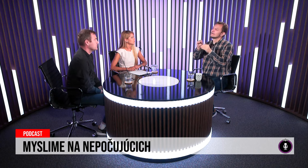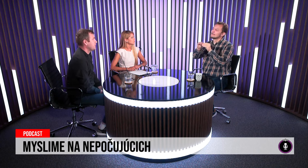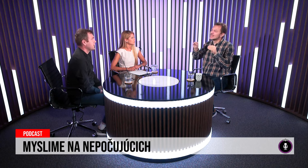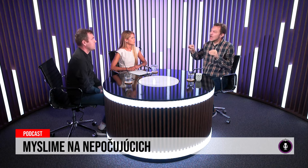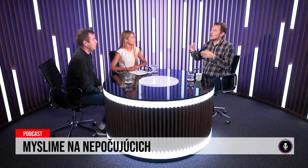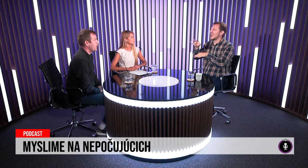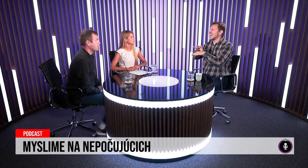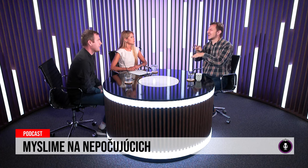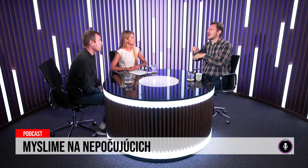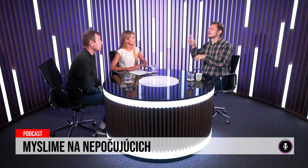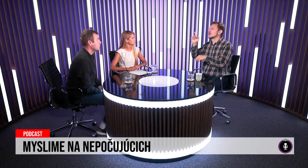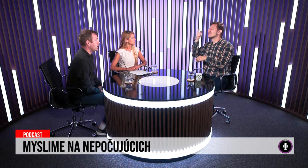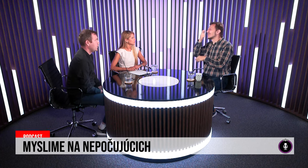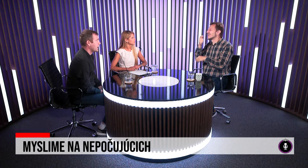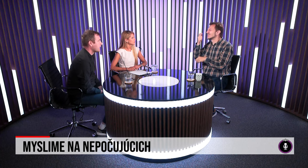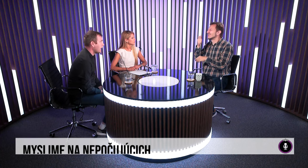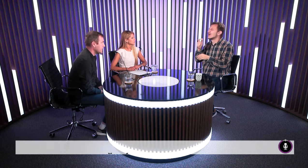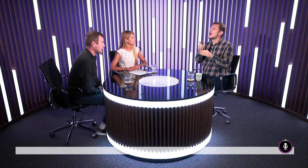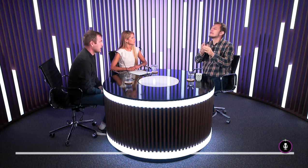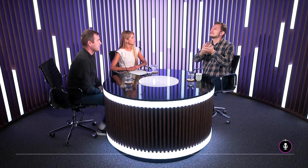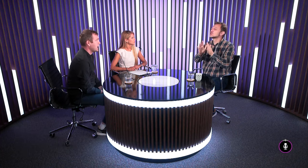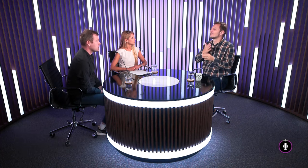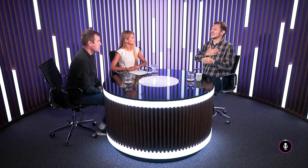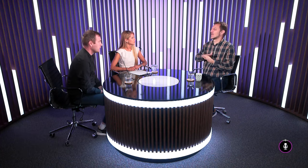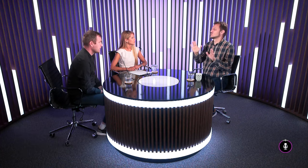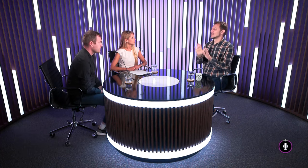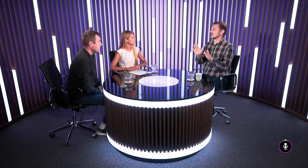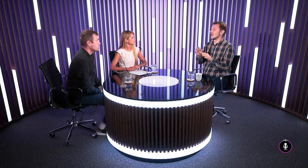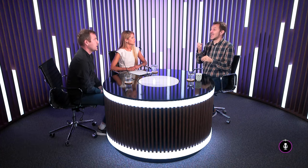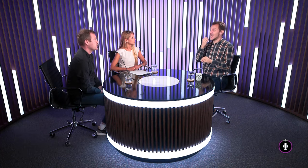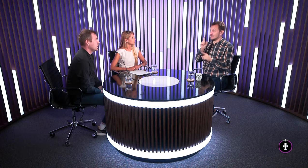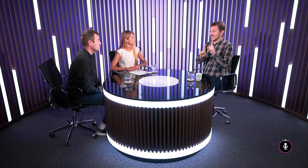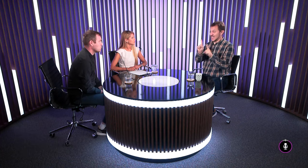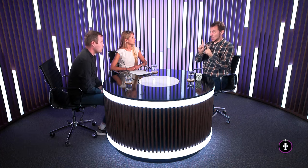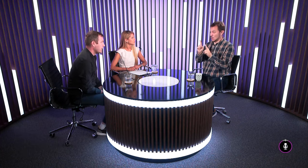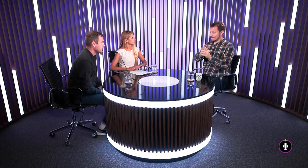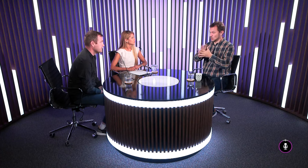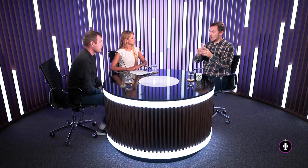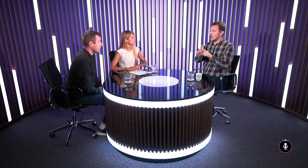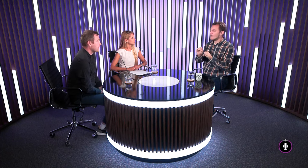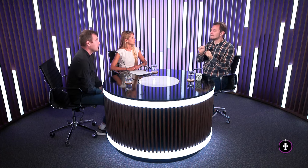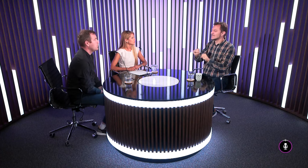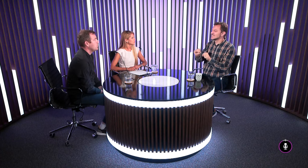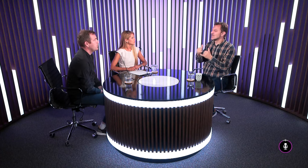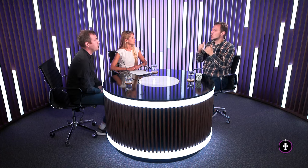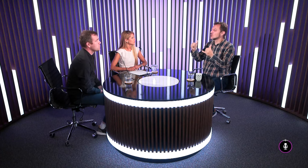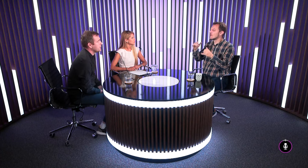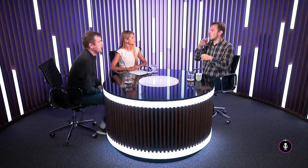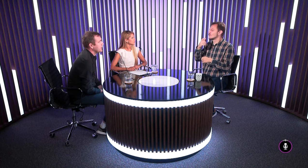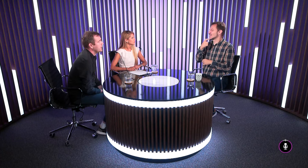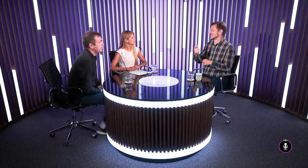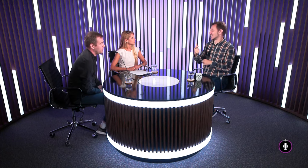A preto aj pedagógovi alebo aj lekári mali taký názor, že radšej neposunkovať, lebo